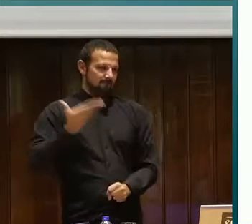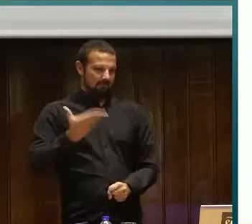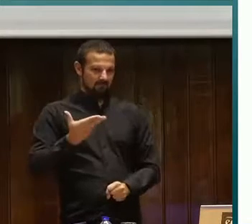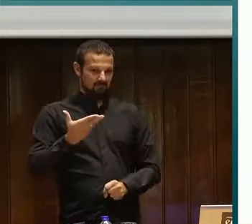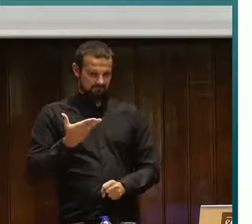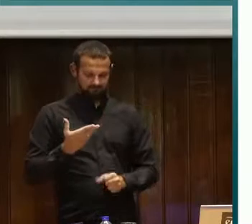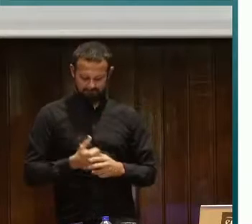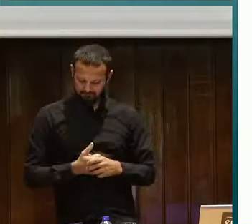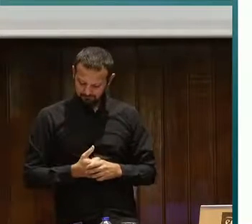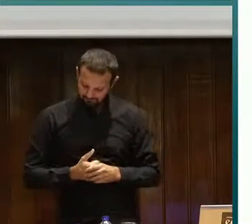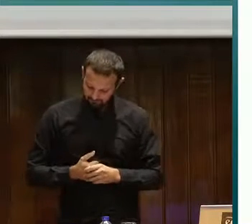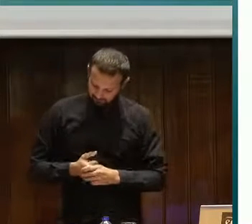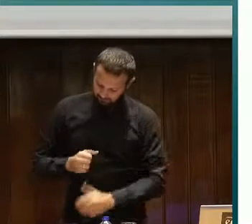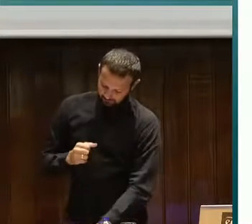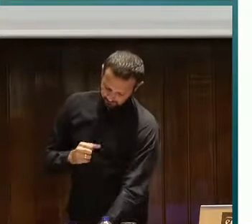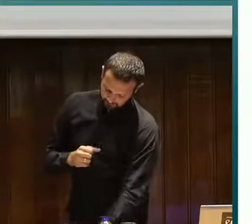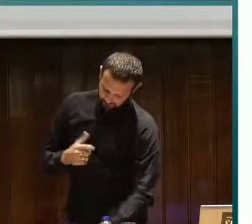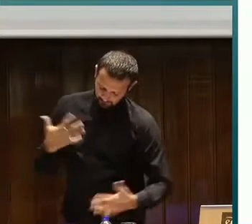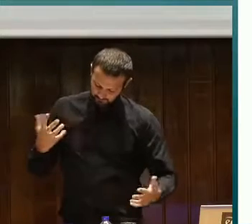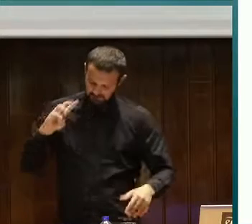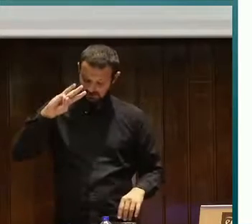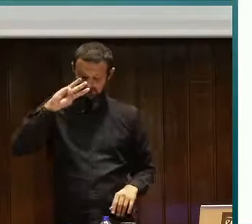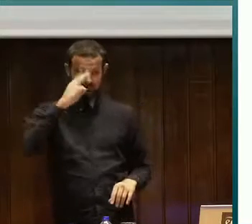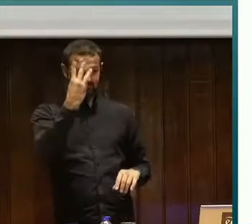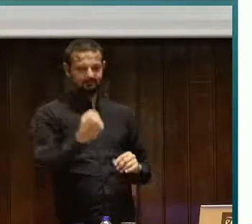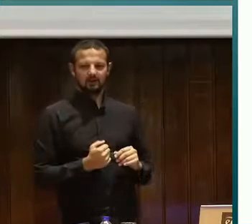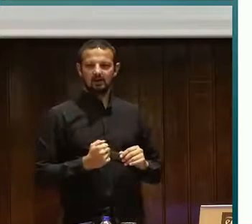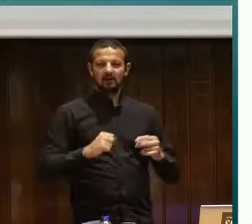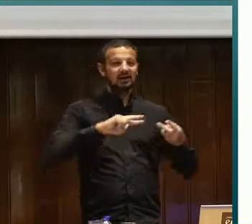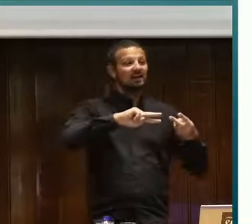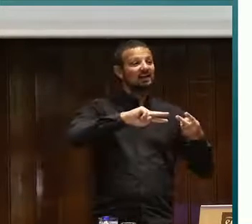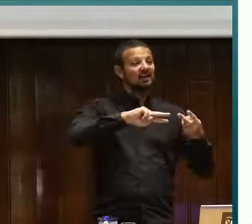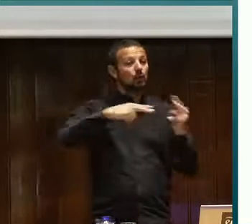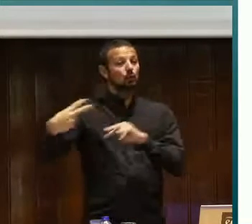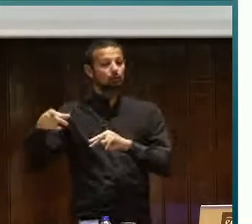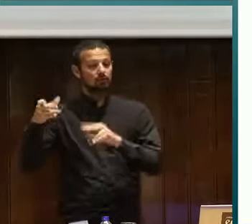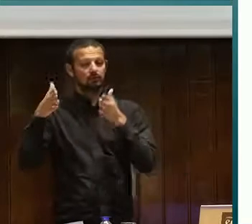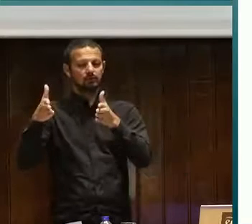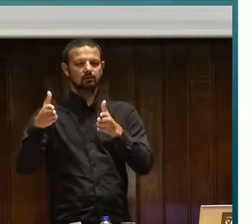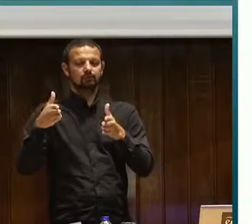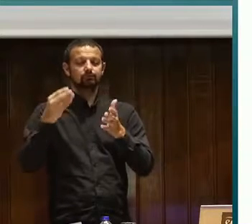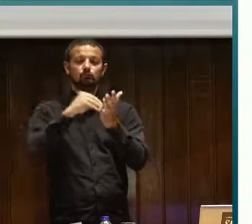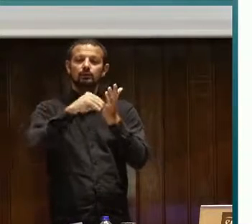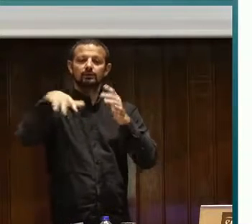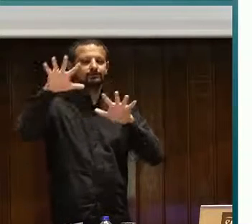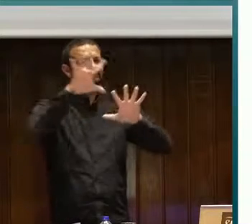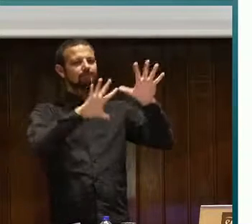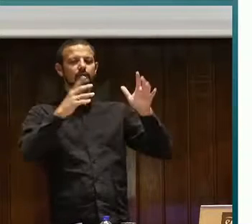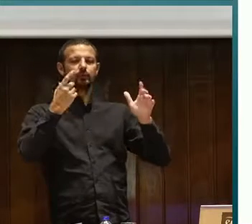hay vocación en este trabajo, los resultados no serán buenos, no serán positivos. Es importante tener vocación. La traducción